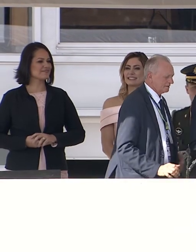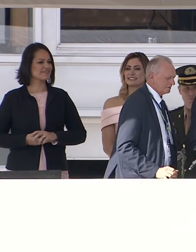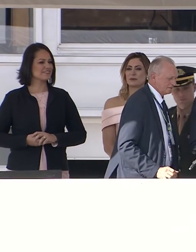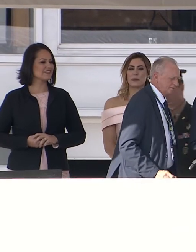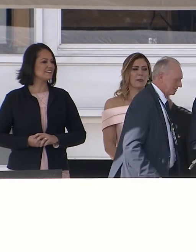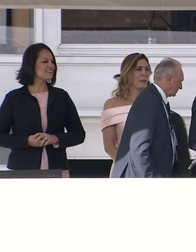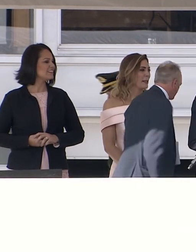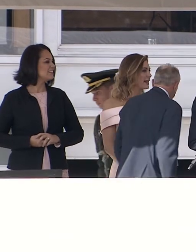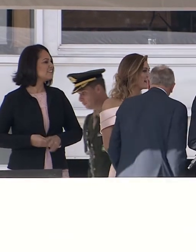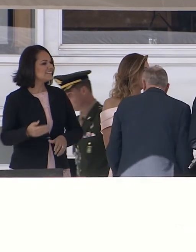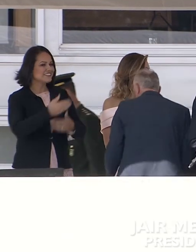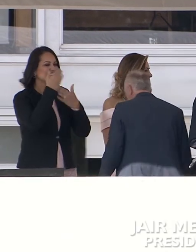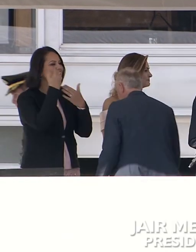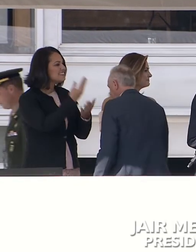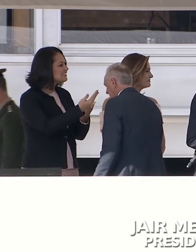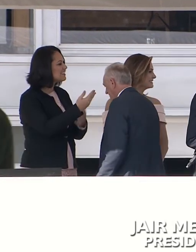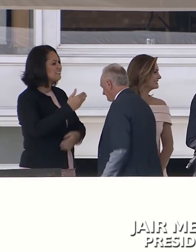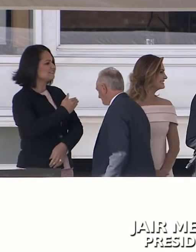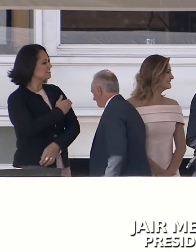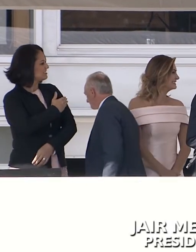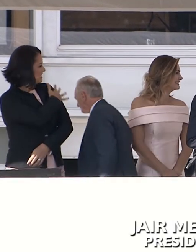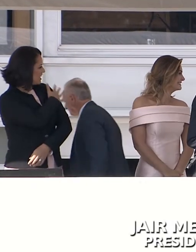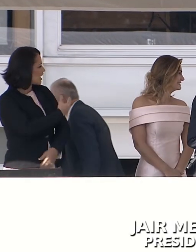Meu empresário-general, com licença,